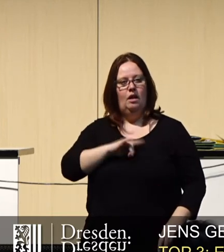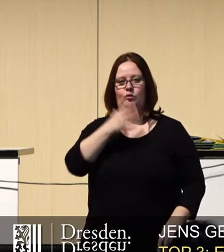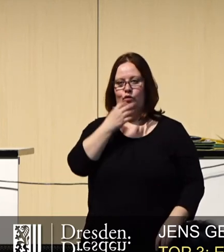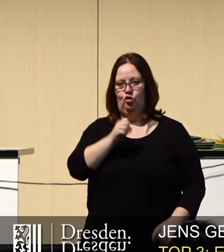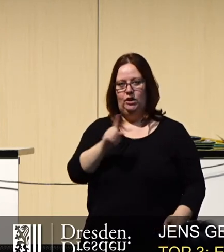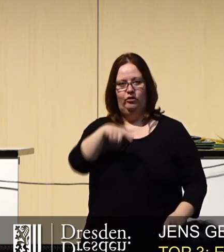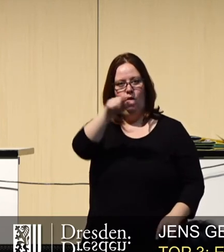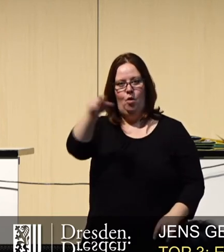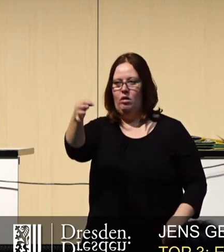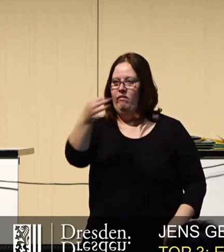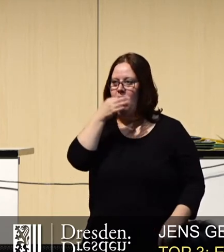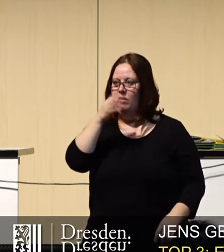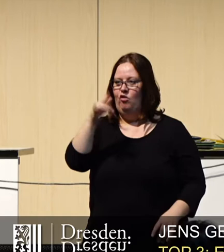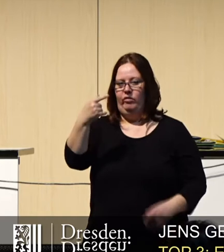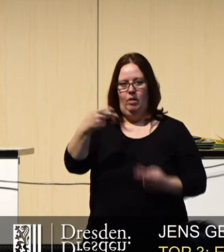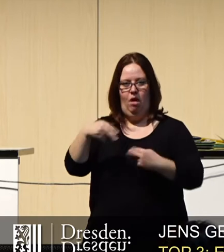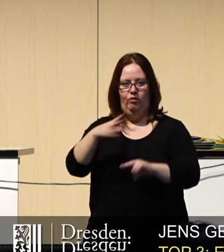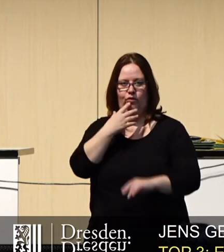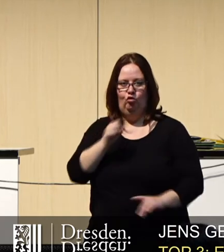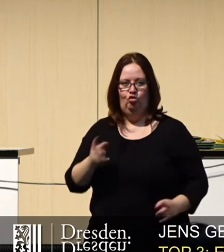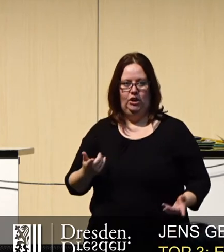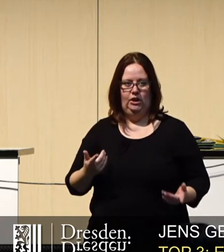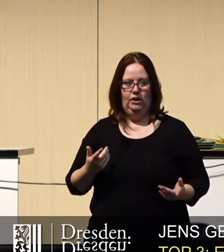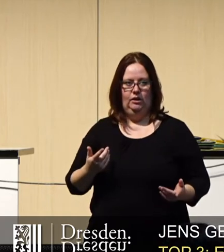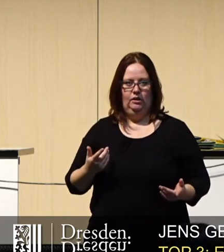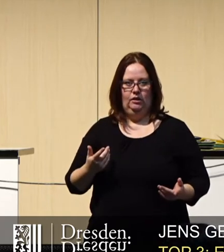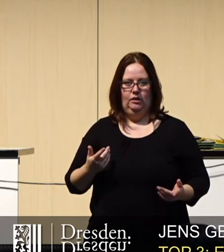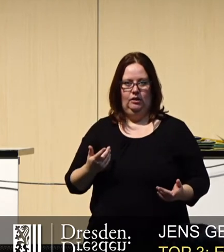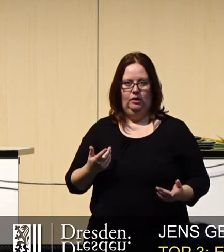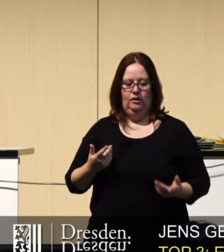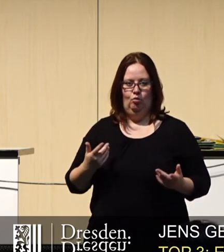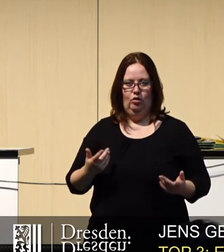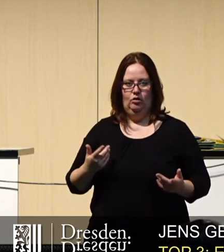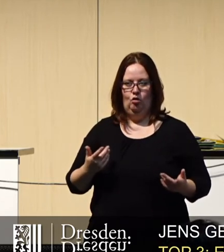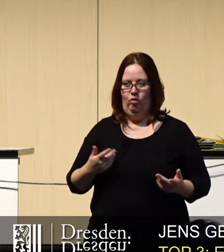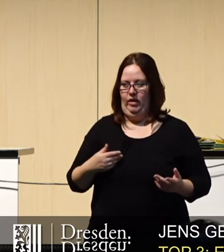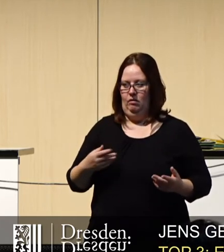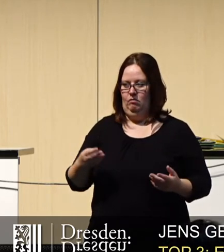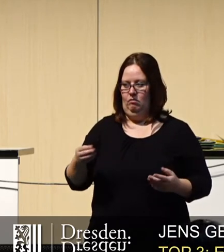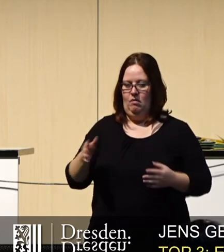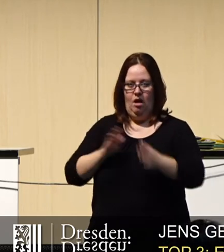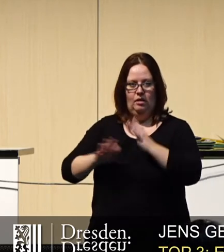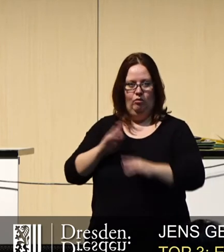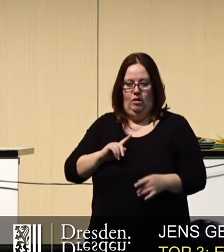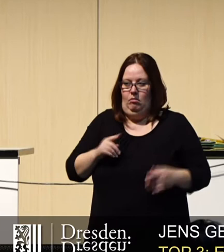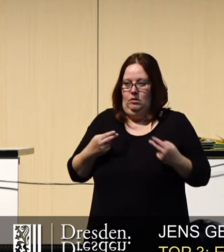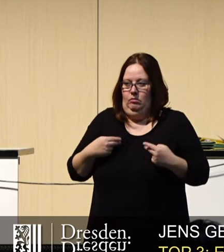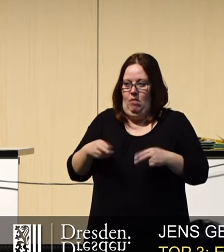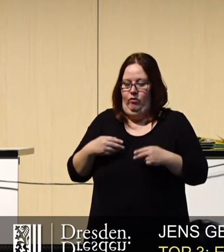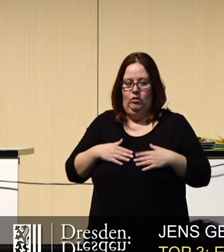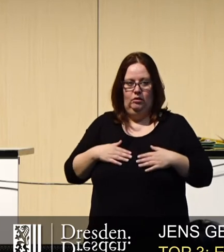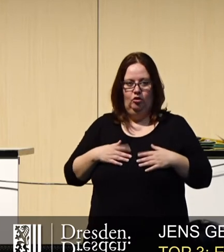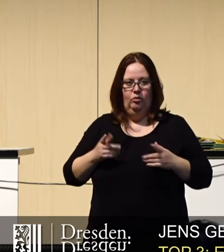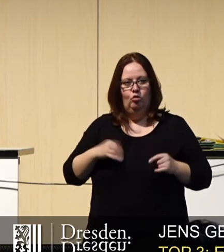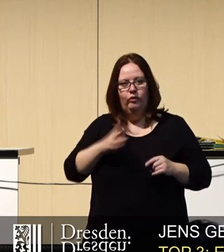nicht von Bürgern Fragen zu 5G behandelt oder Dargebote bekommen, die ich dann behandelt werde. Da